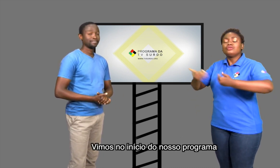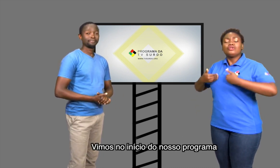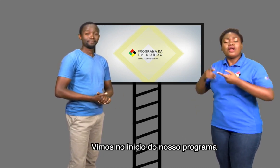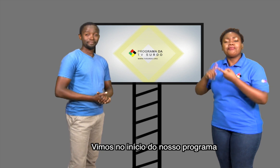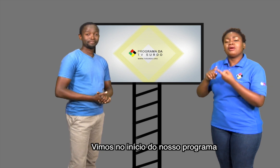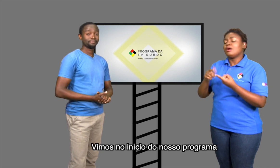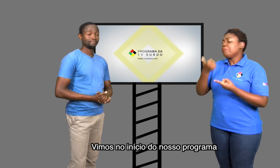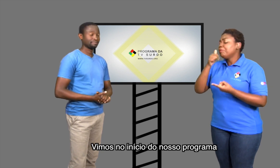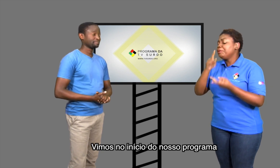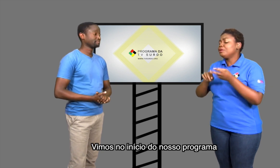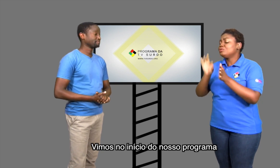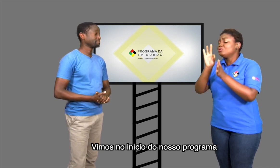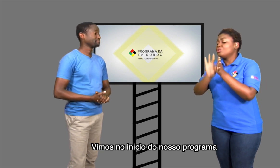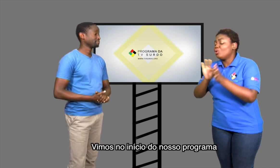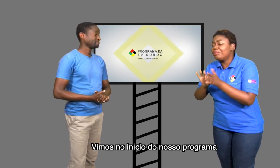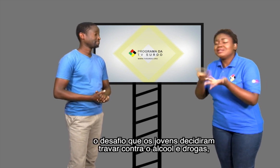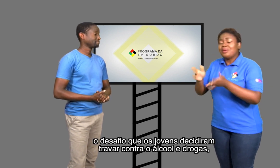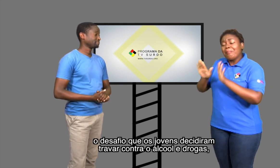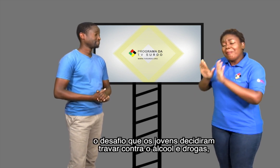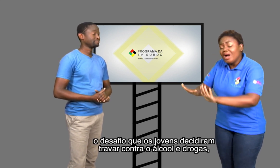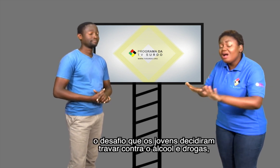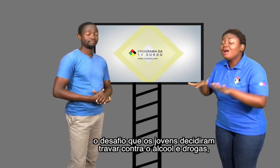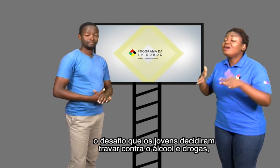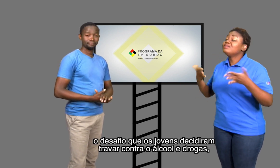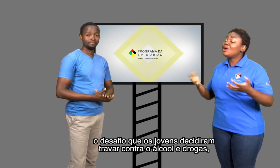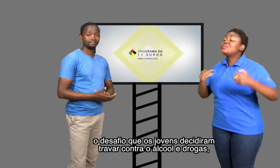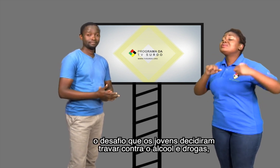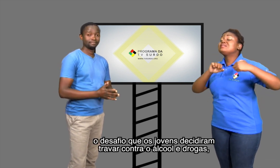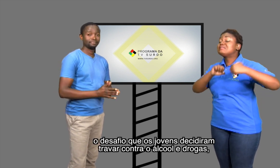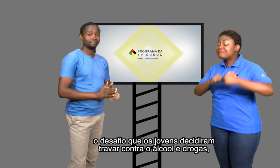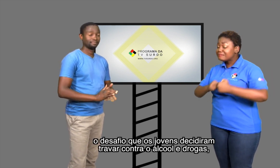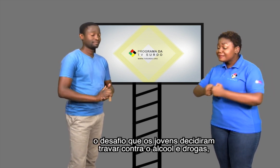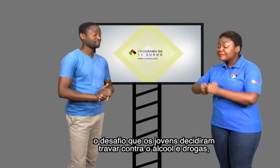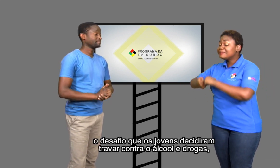o desafio que os jovens decidiram travar contra o álcool e drogas.